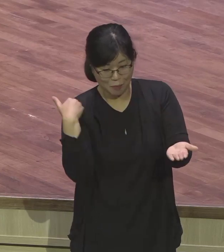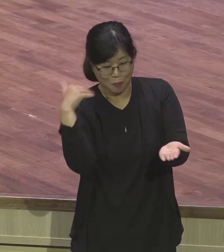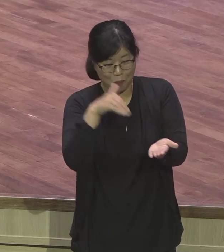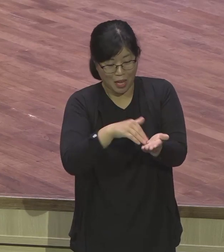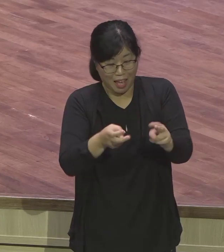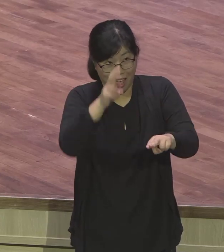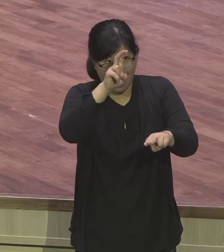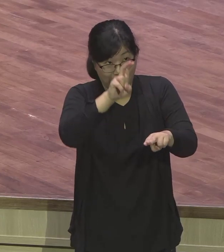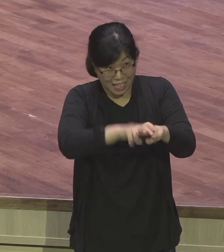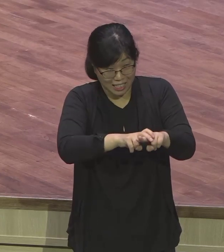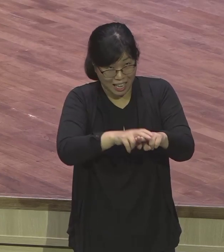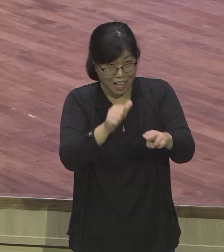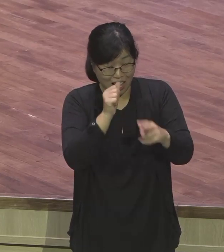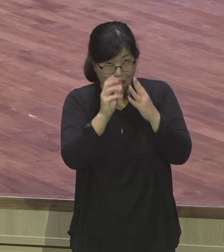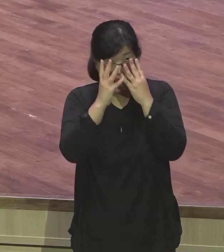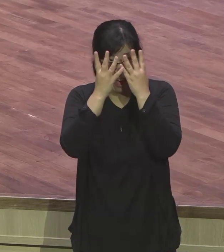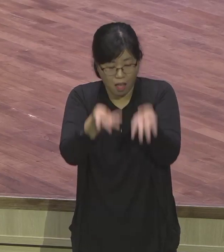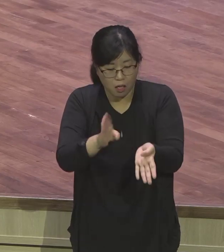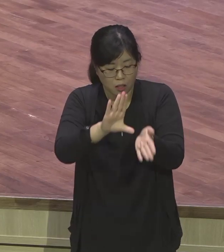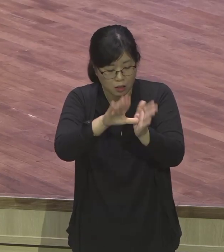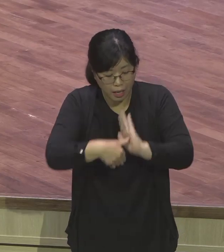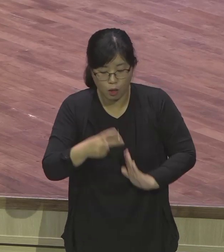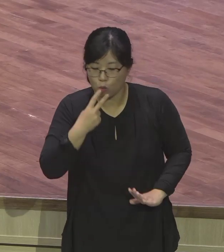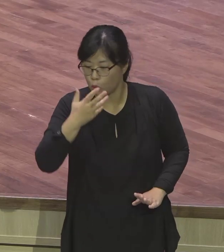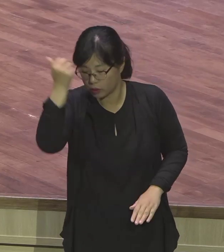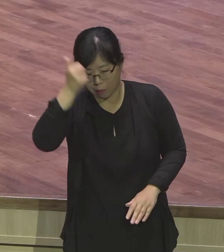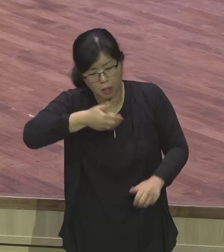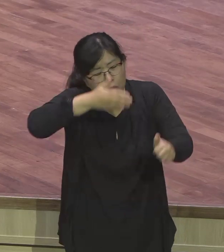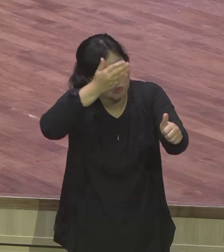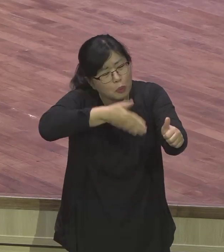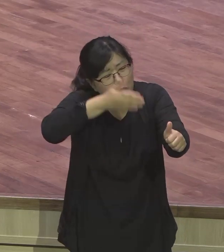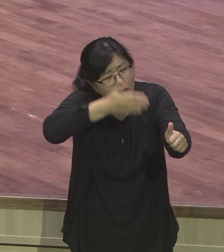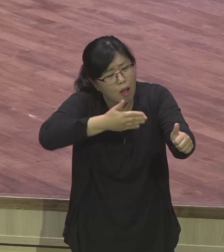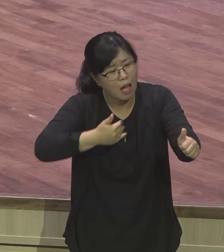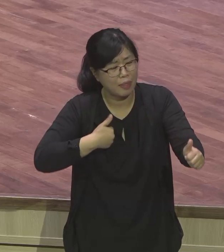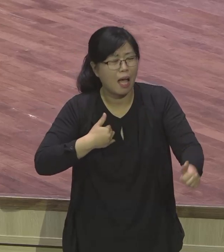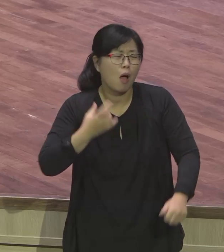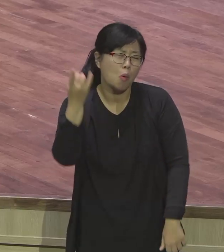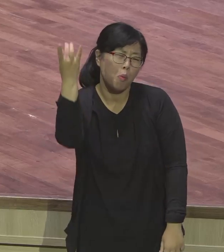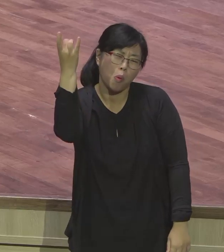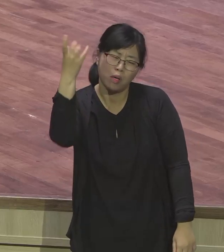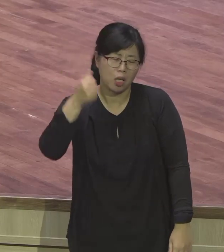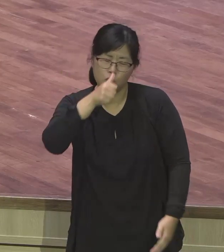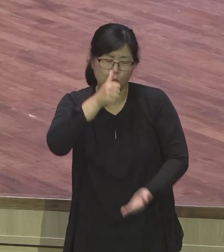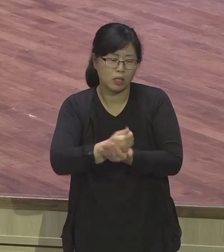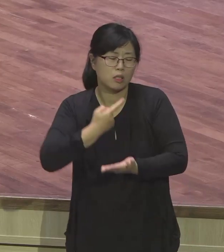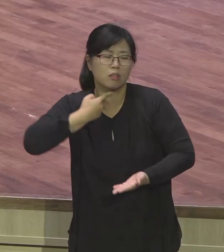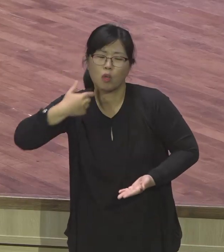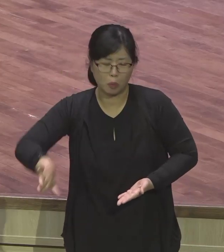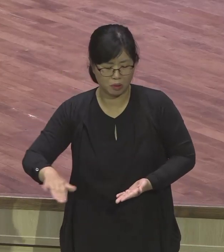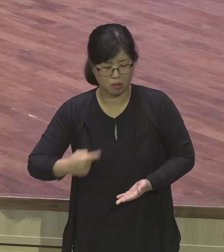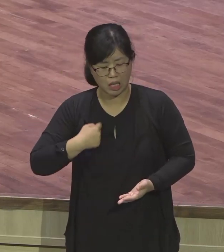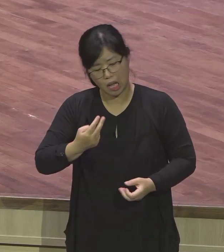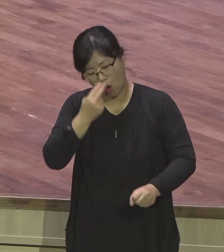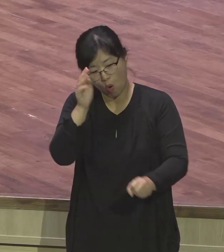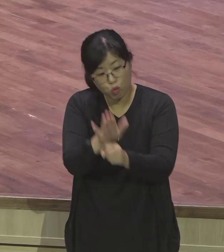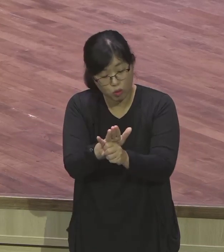이 증언 이런 데 내가 누명을 쓰고 여기 왔는데 좀 제발 나가거든 좀 내 억울함을 좀